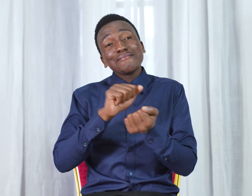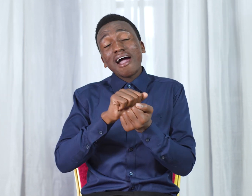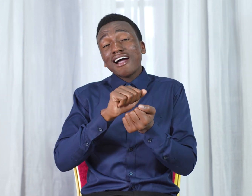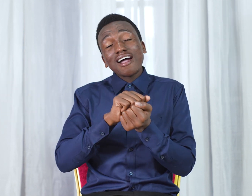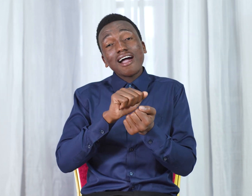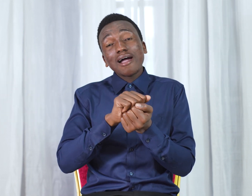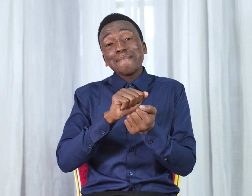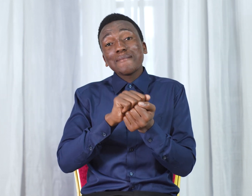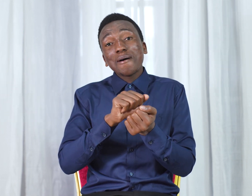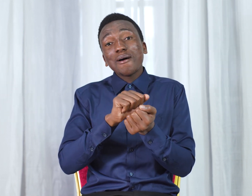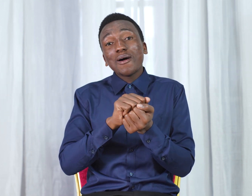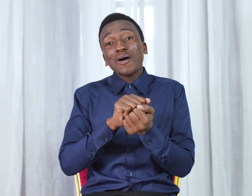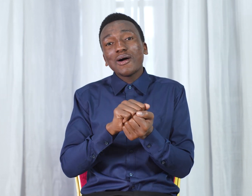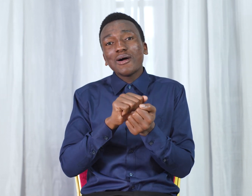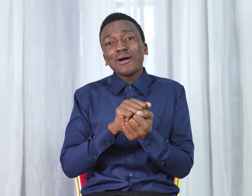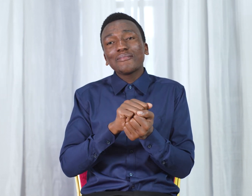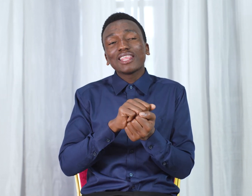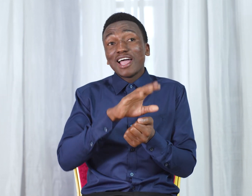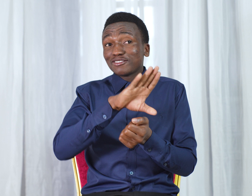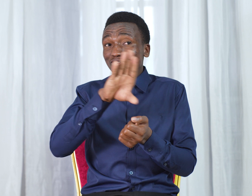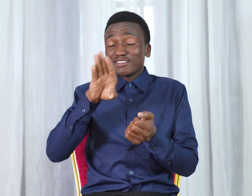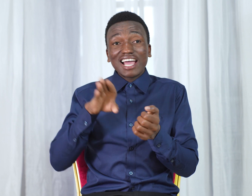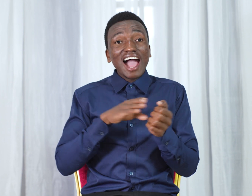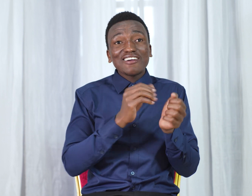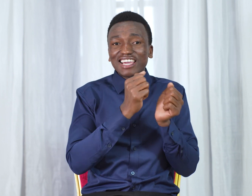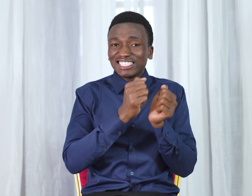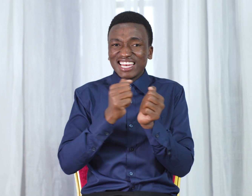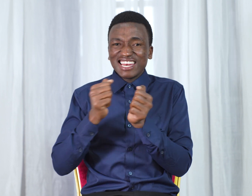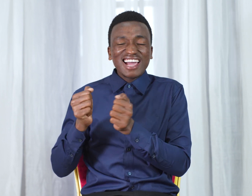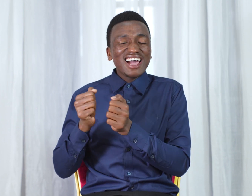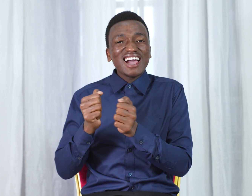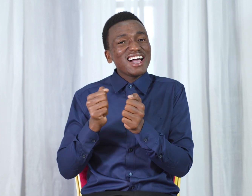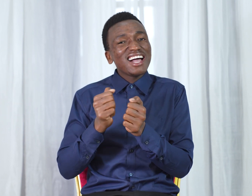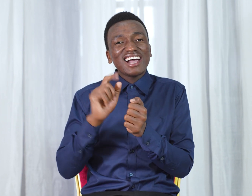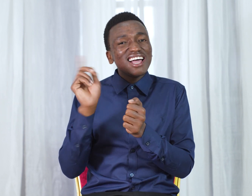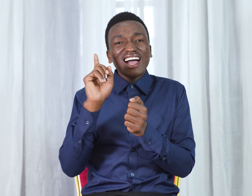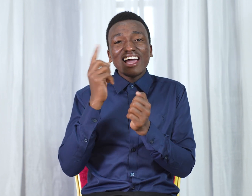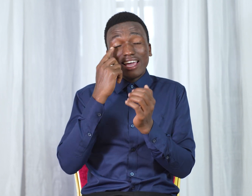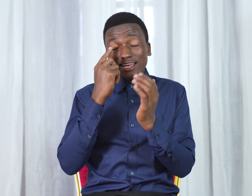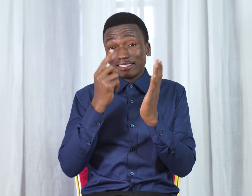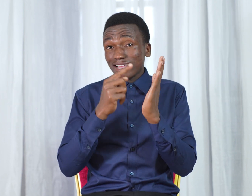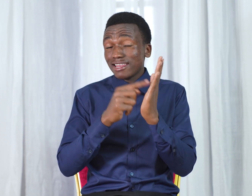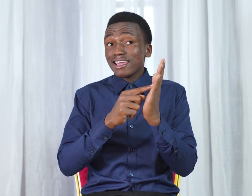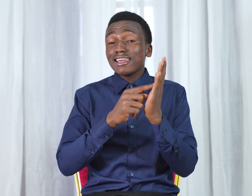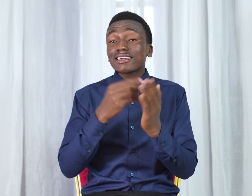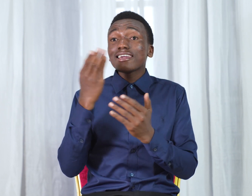mambo Tunayo ya tenda Aya ya sadiki